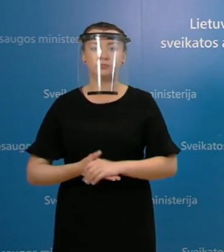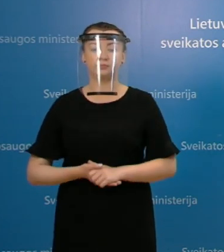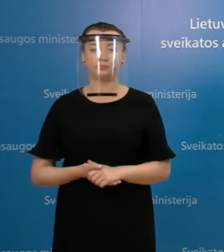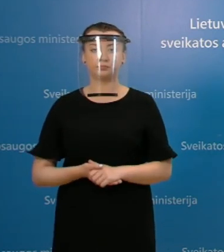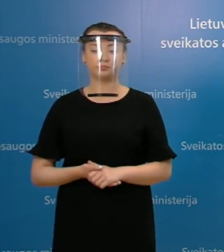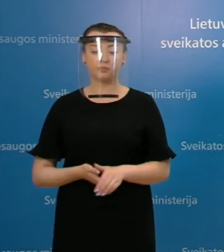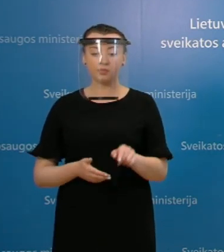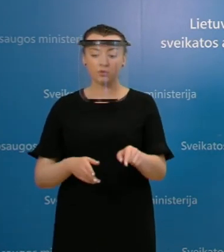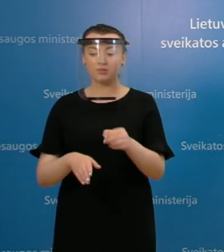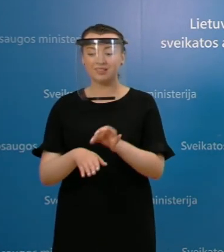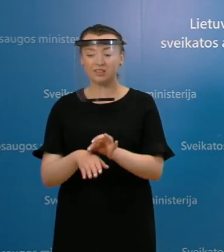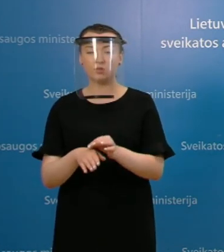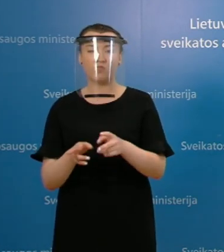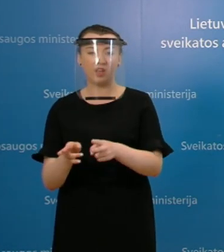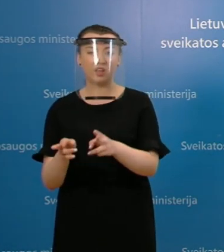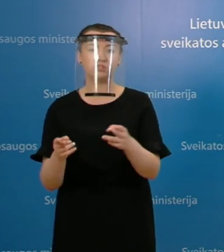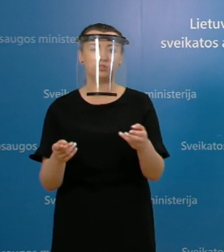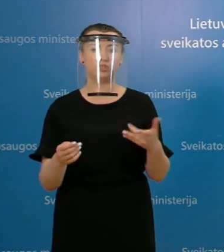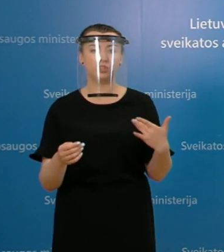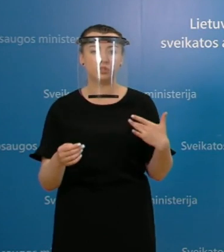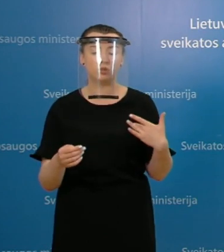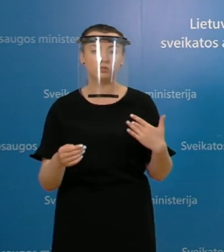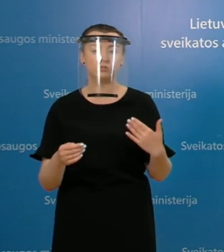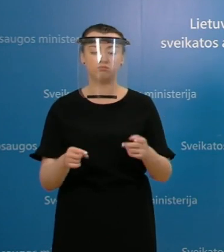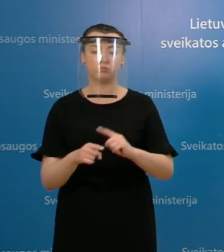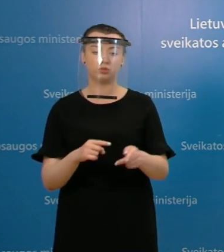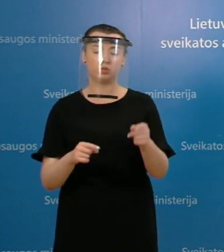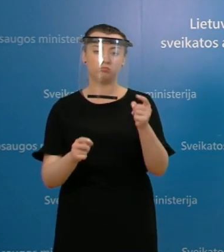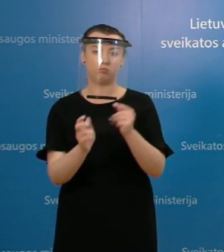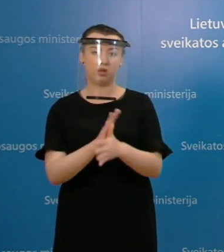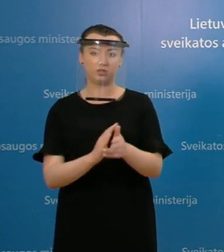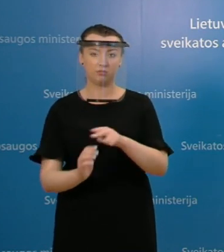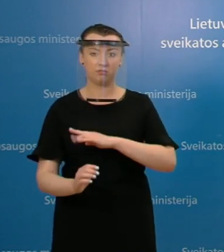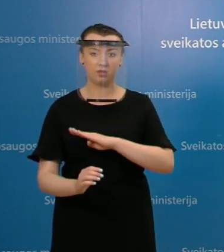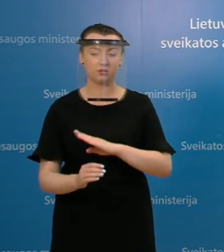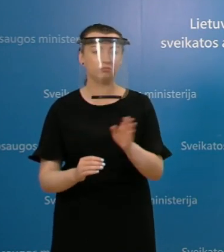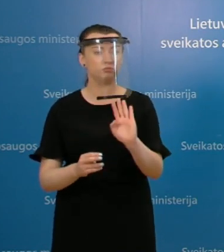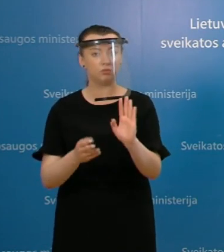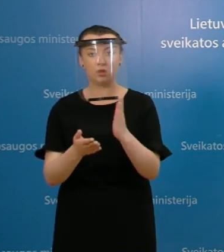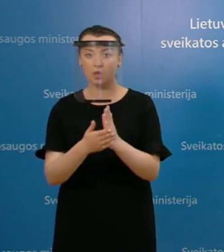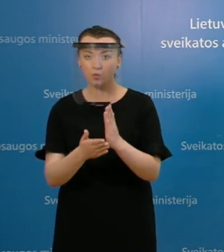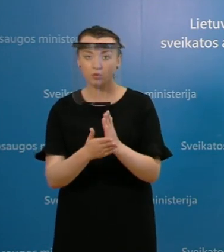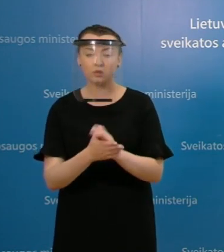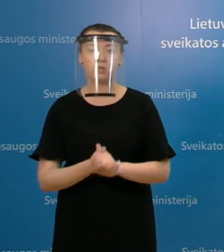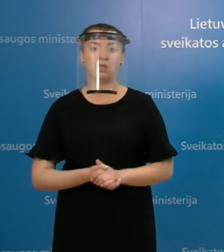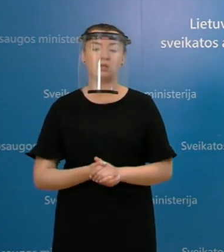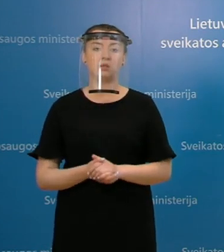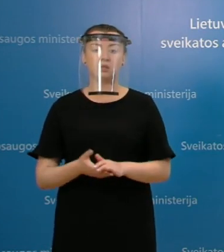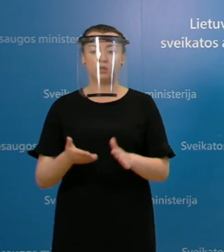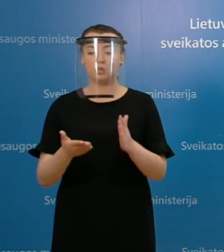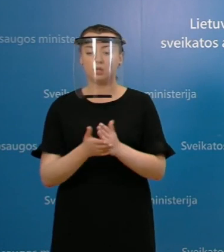šios ligos nebūtinai yra žmogui mirties nuosprendis. Ir taip kaip atsitinka ir kai kurių kitų